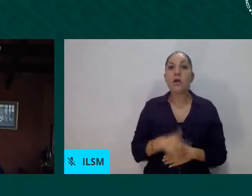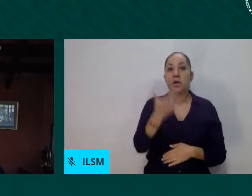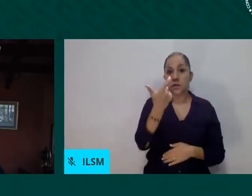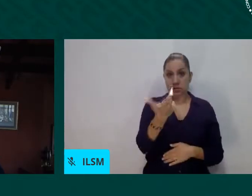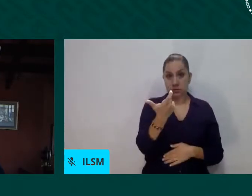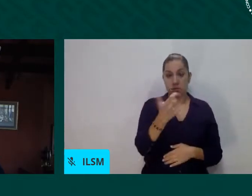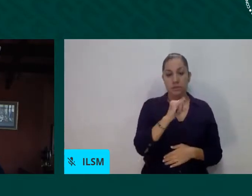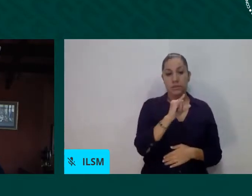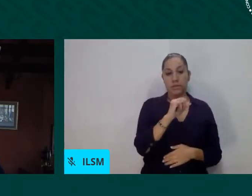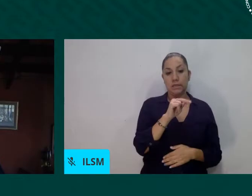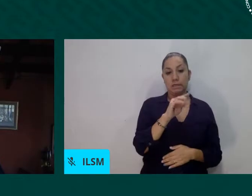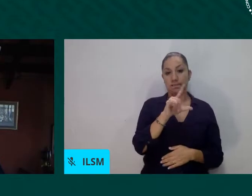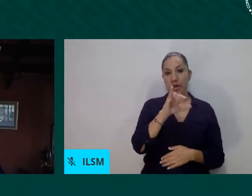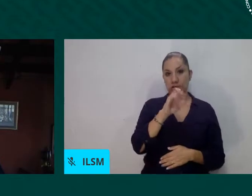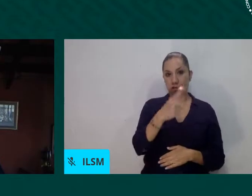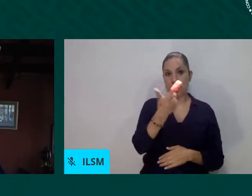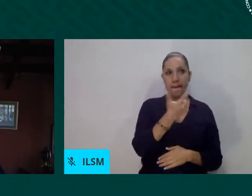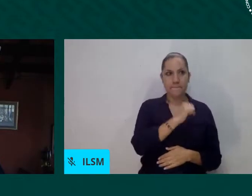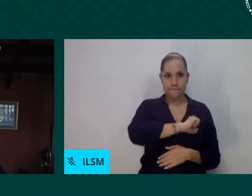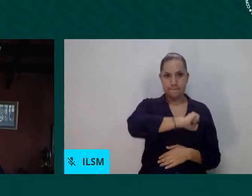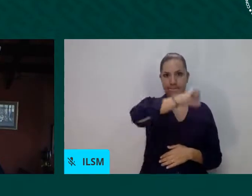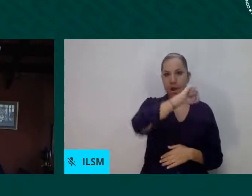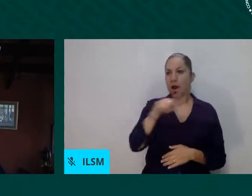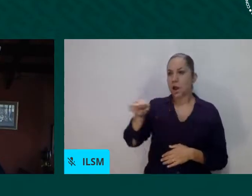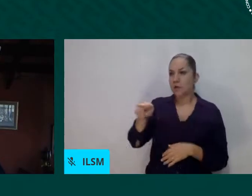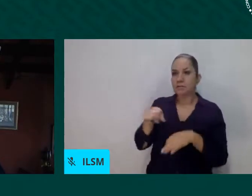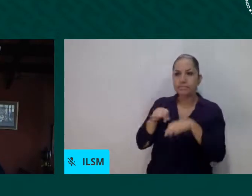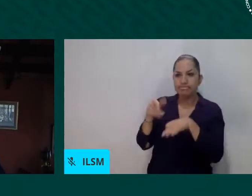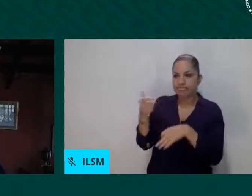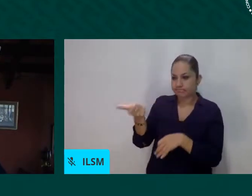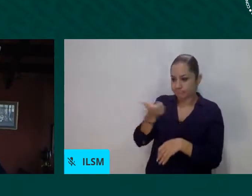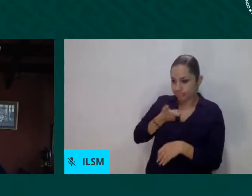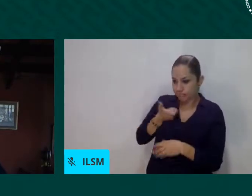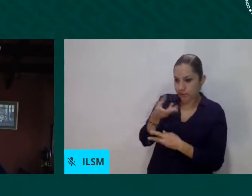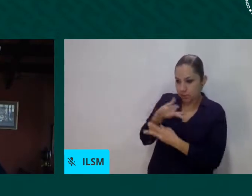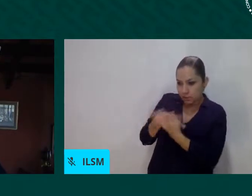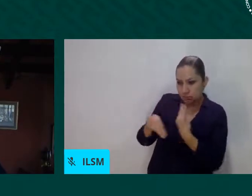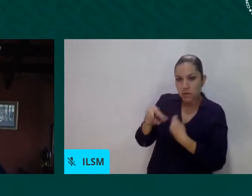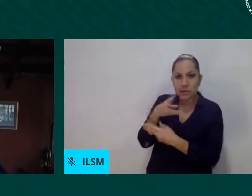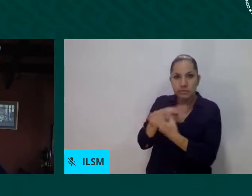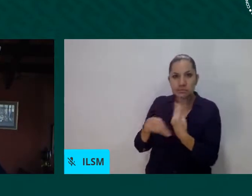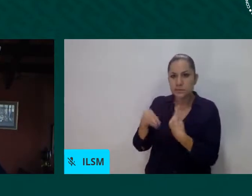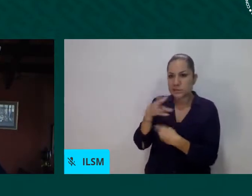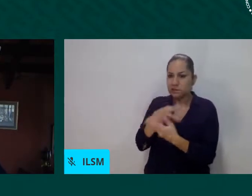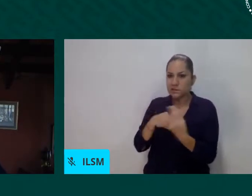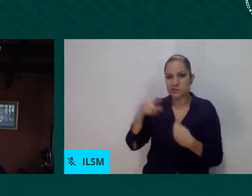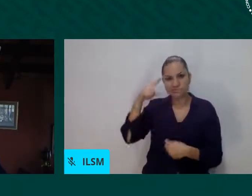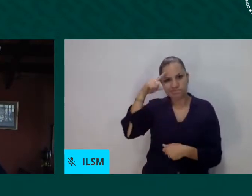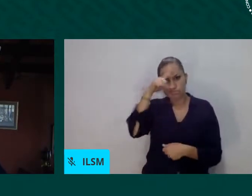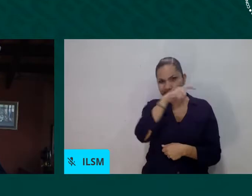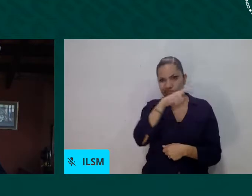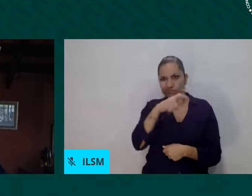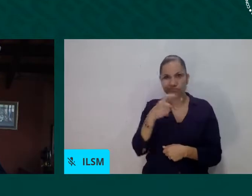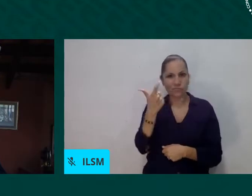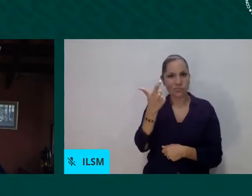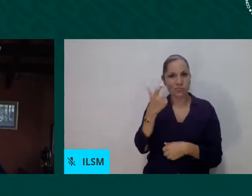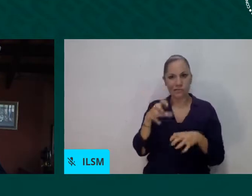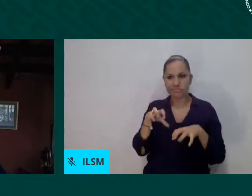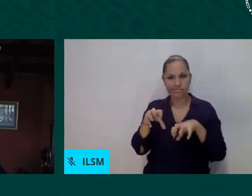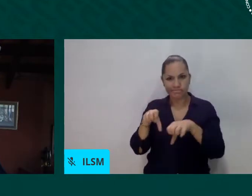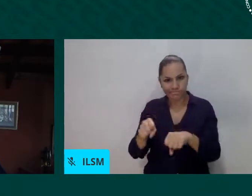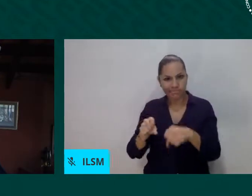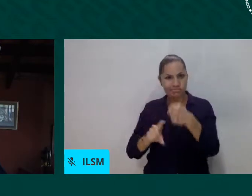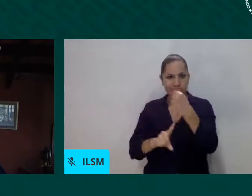salarios, con lo cual se han visto afectadas todo lo que es sus remesas. Y el tercer